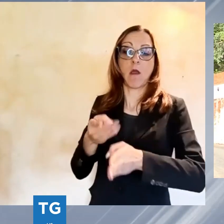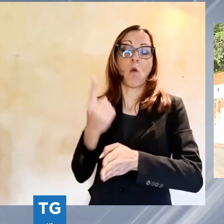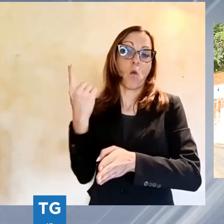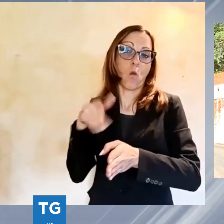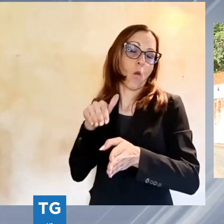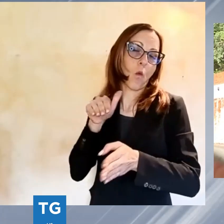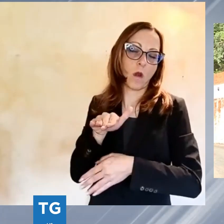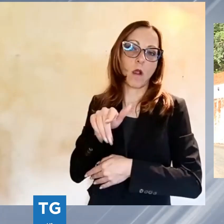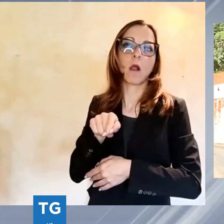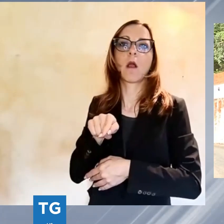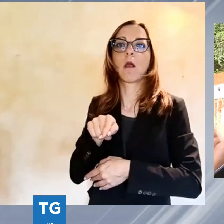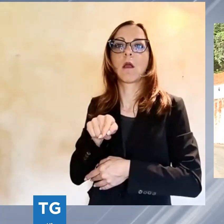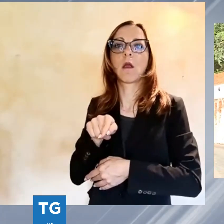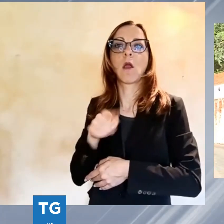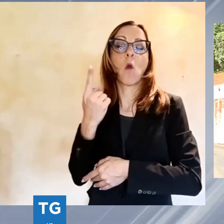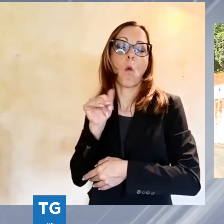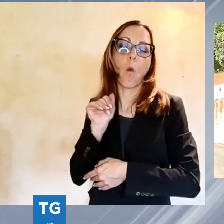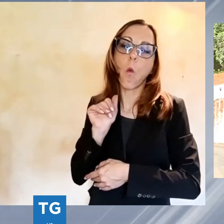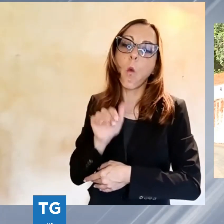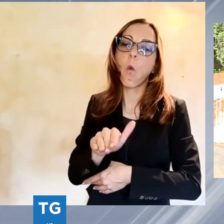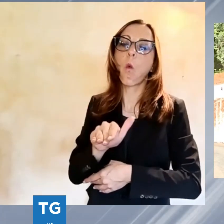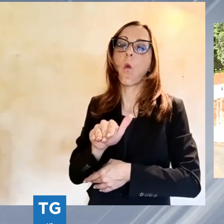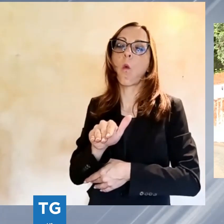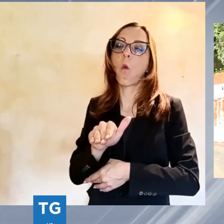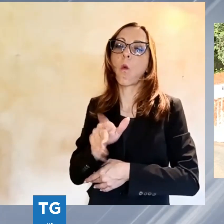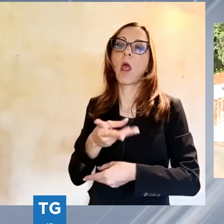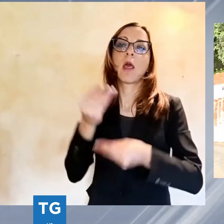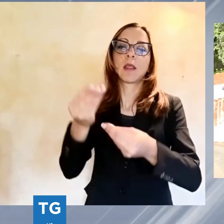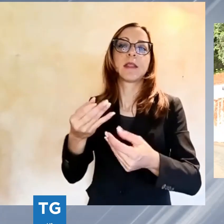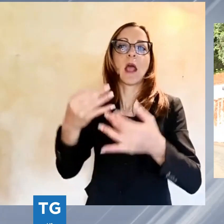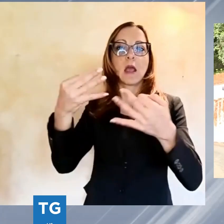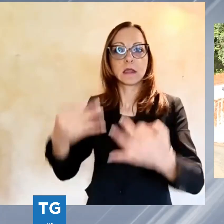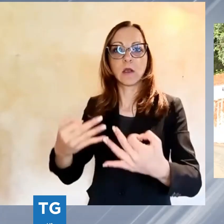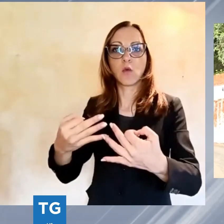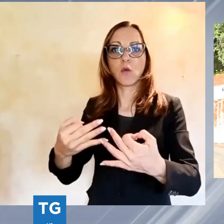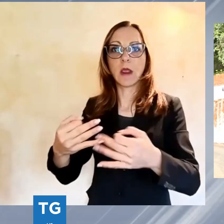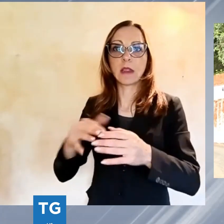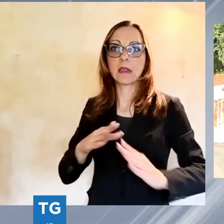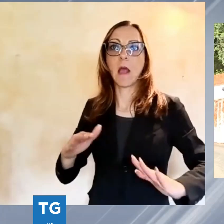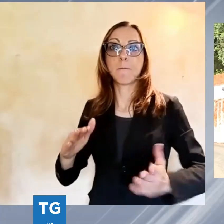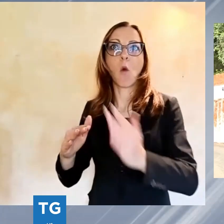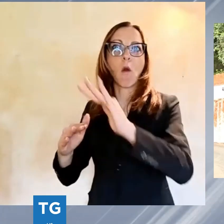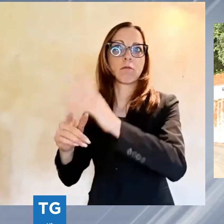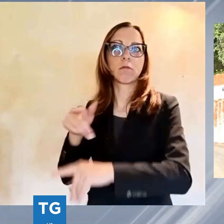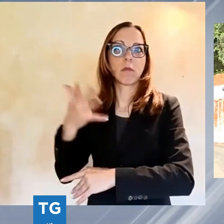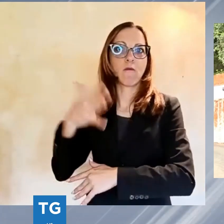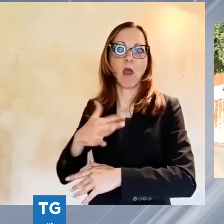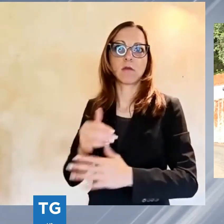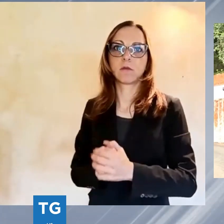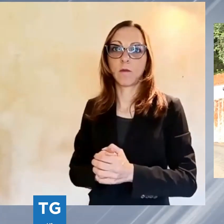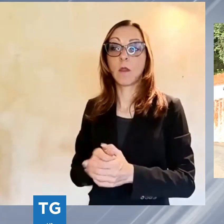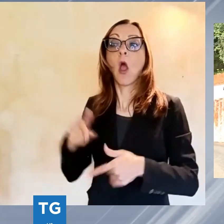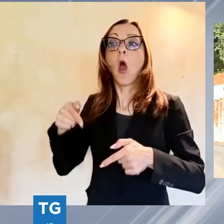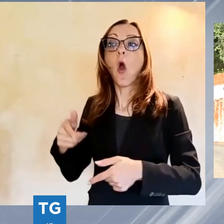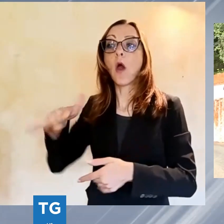abbiamo fatto una corsia mettendo in salvaguardia il versante del monte. Adesso con le risorse che ci ha dato la Regione Toscana e quindi